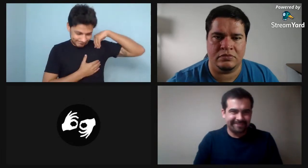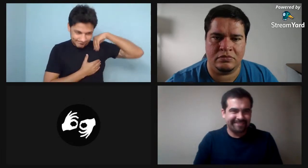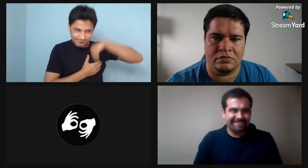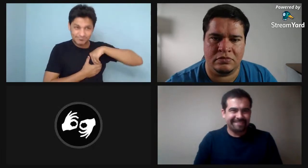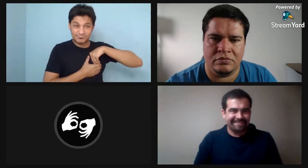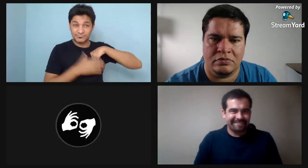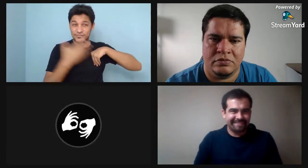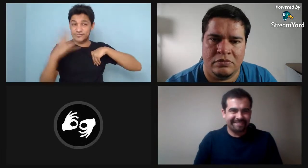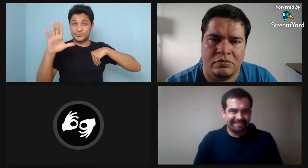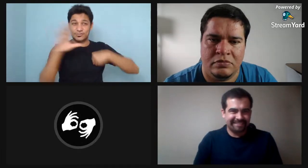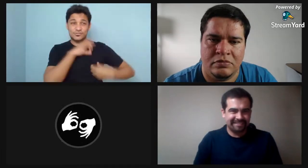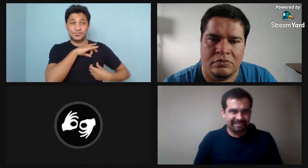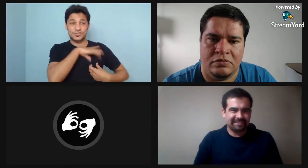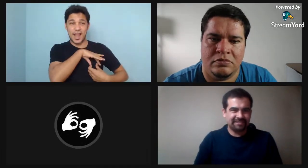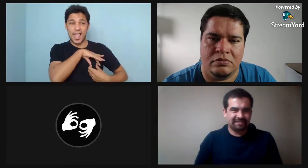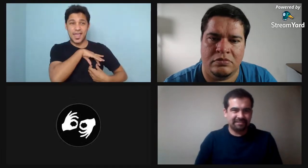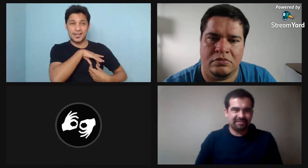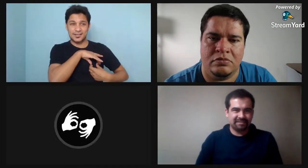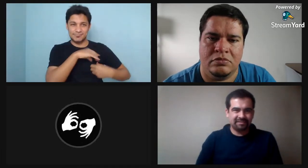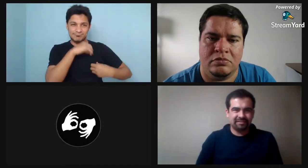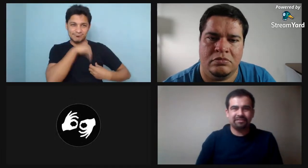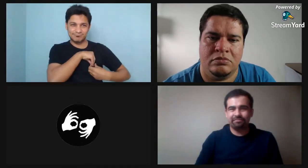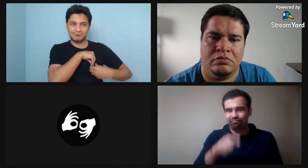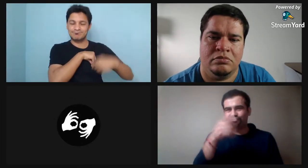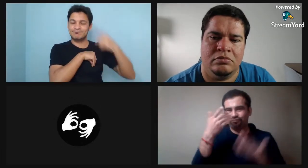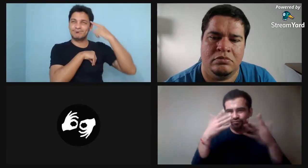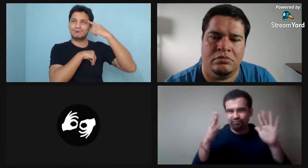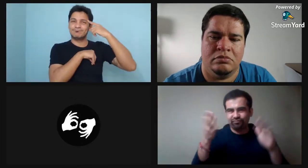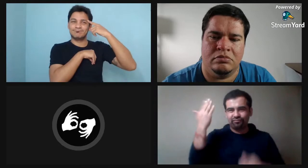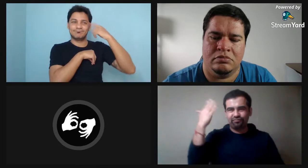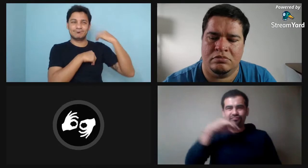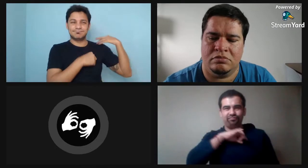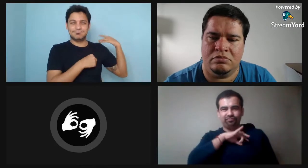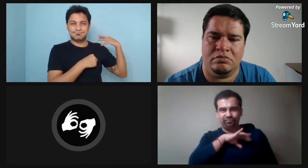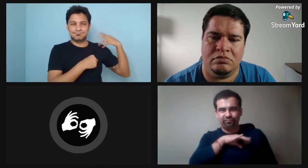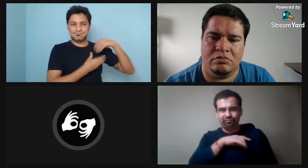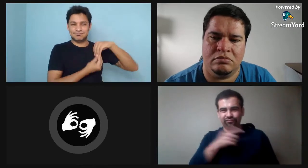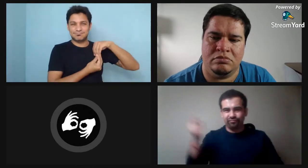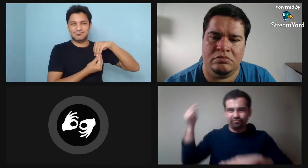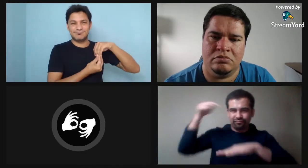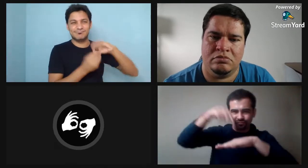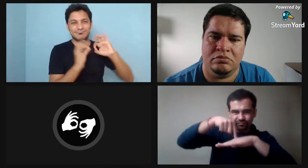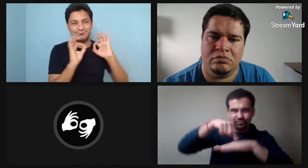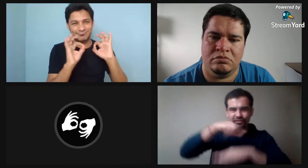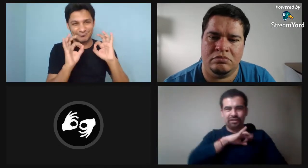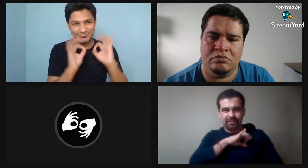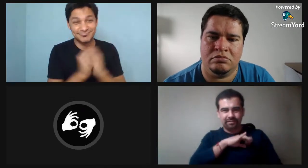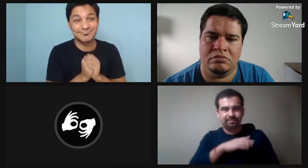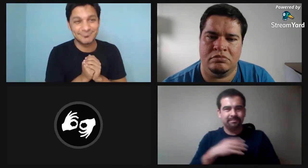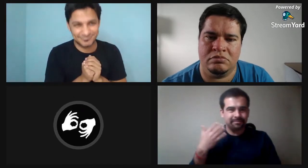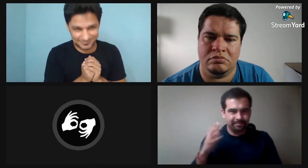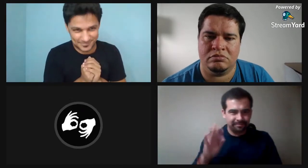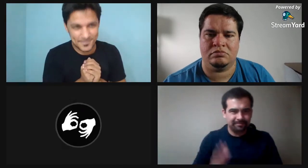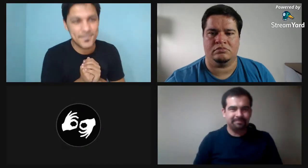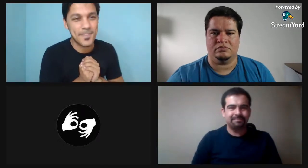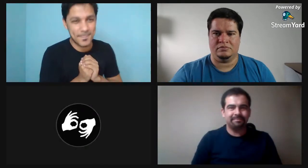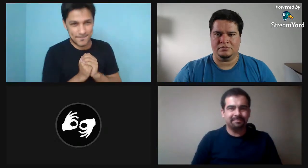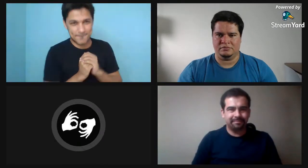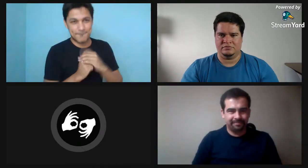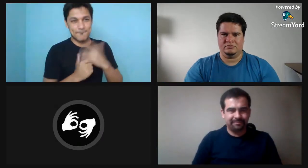No me acuerdo. A ver. Tengo algunas señas. Yo he venido varias veces acá en Chile, sí. Yo he venido